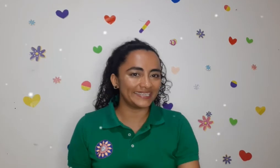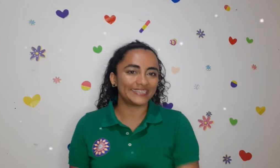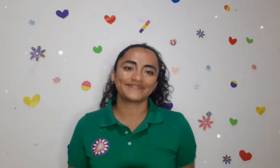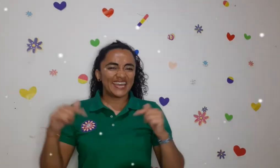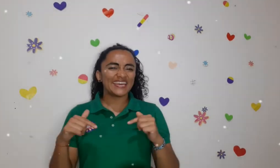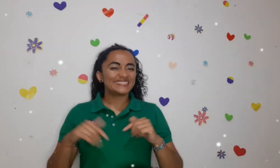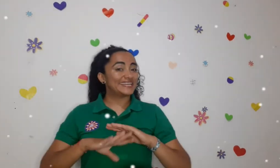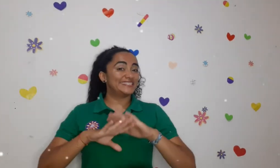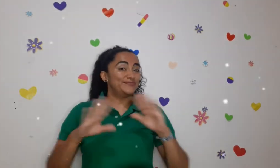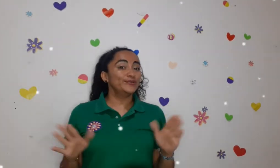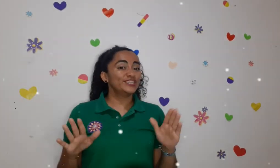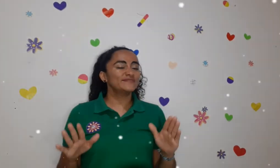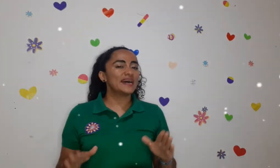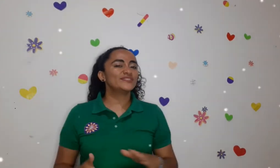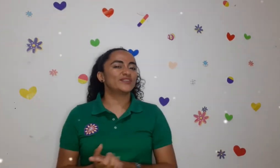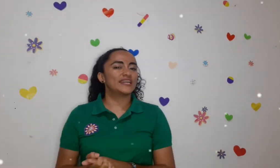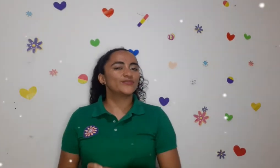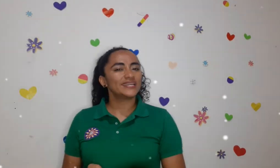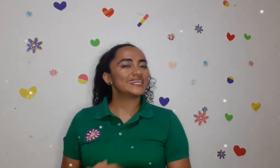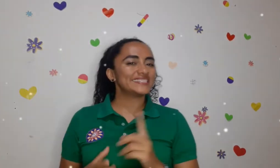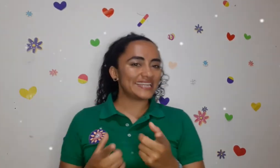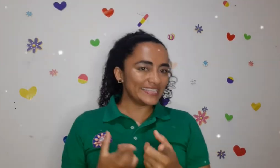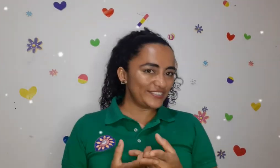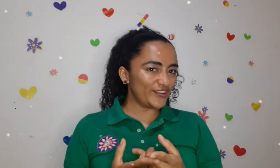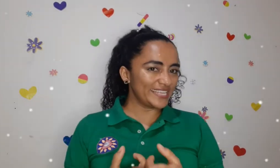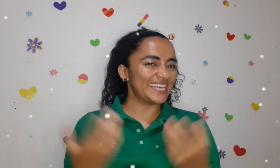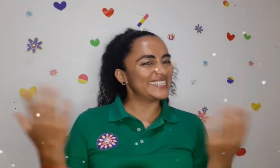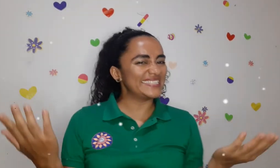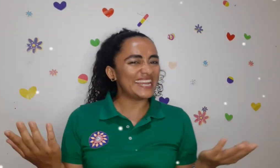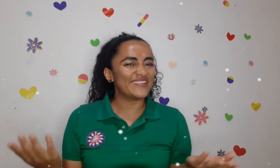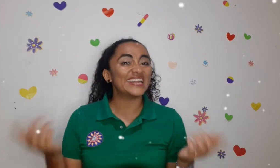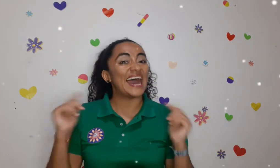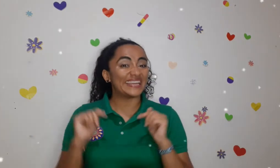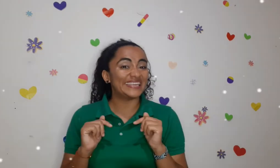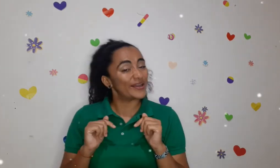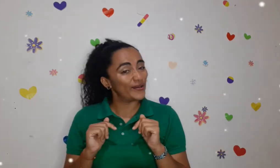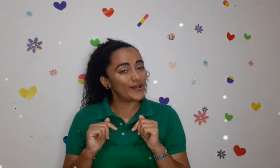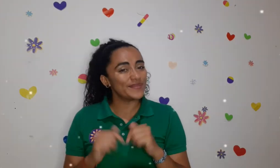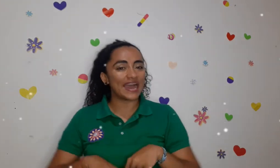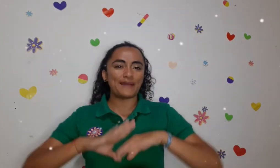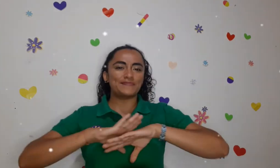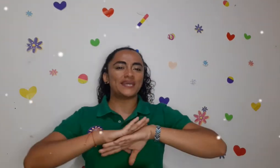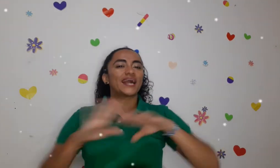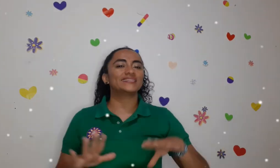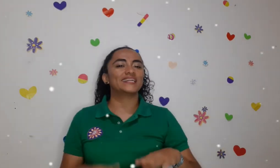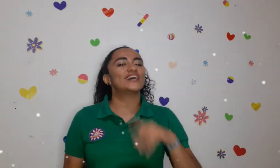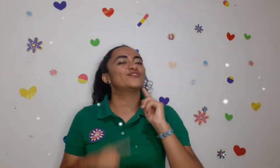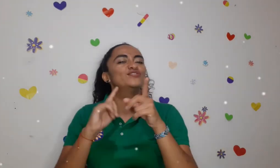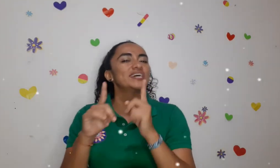Estas y muchas más son algunas de las tradiciones que se celebran aquí en Colombia. A mí me encantaría que ustedes